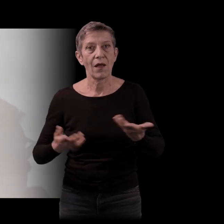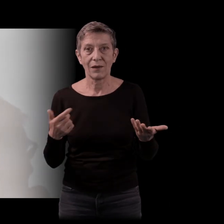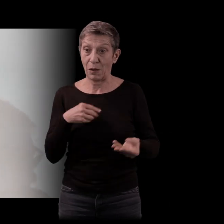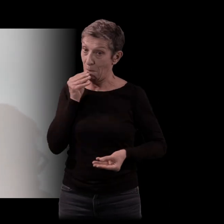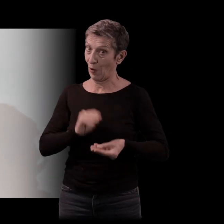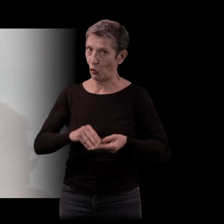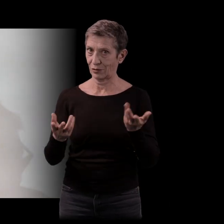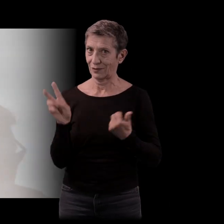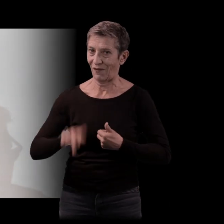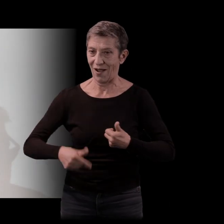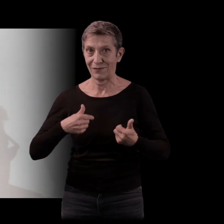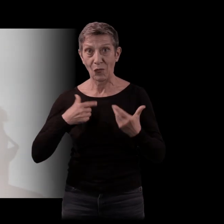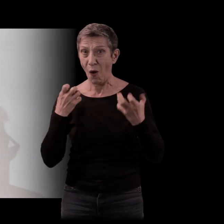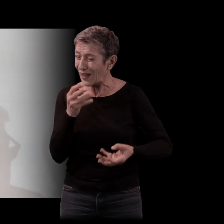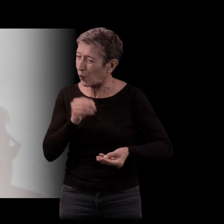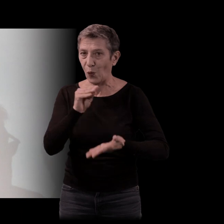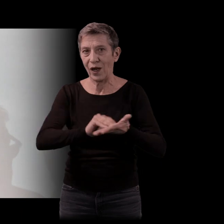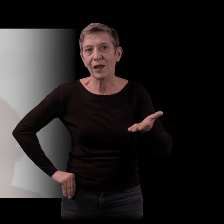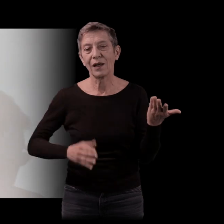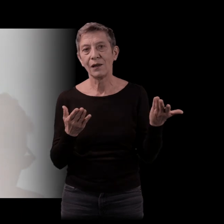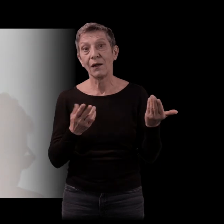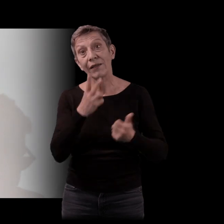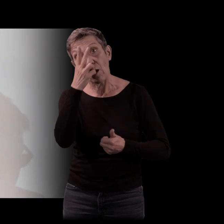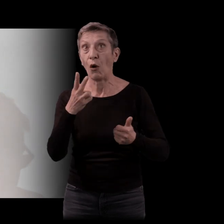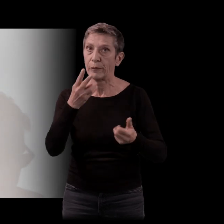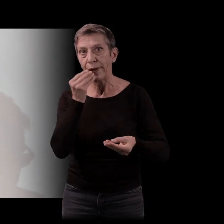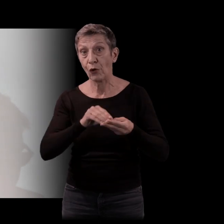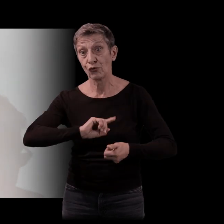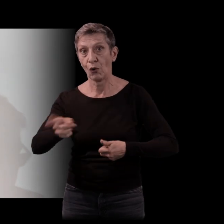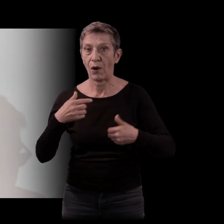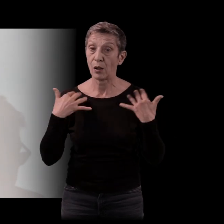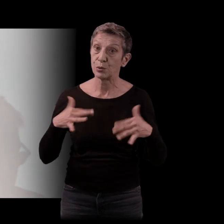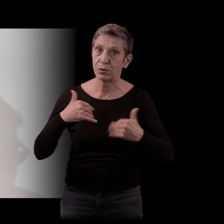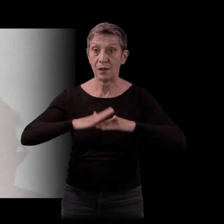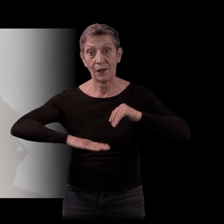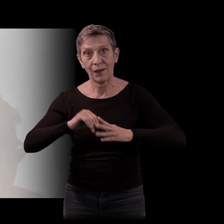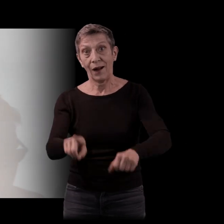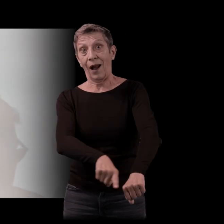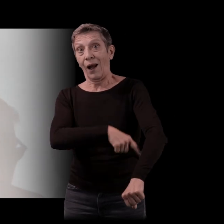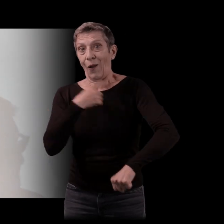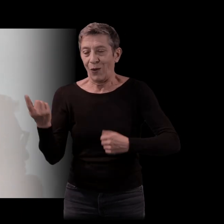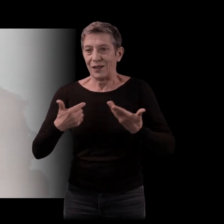mon désir d'écrire, pas tellement dans mon talent. En revanche, ça a mis longtemps à se construire. J'ai longtemps été médiocre.